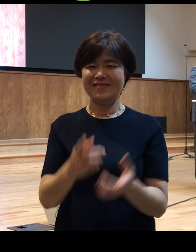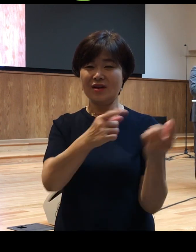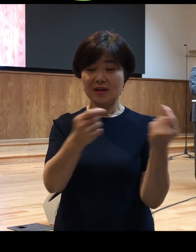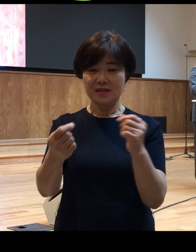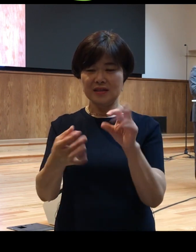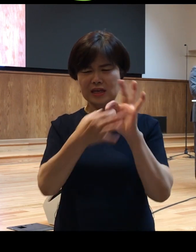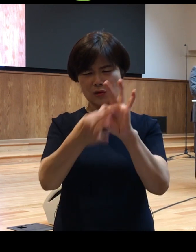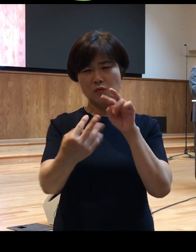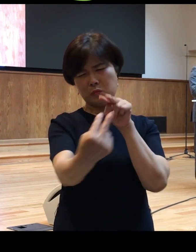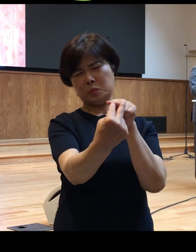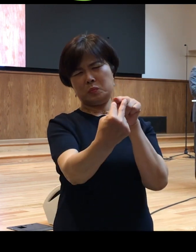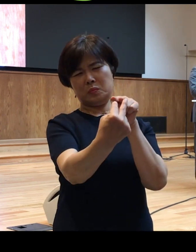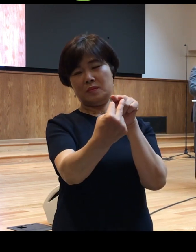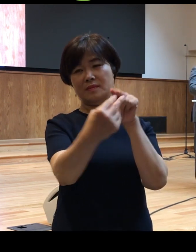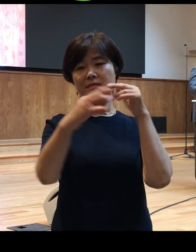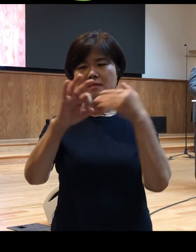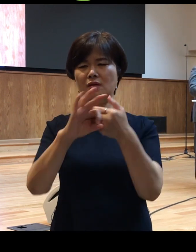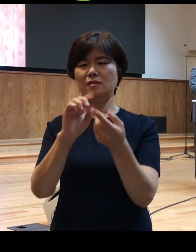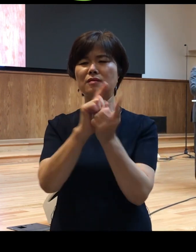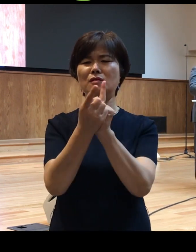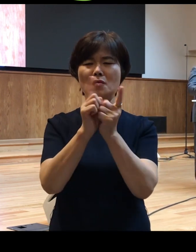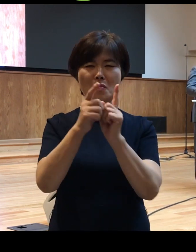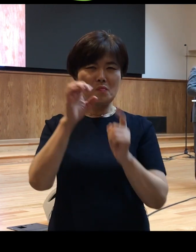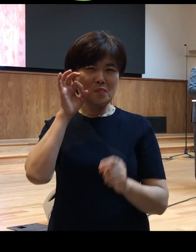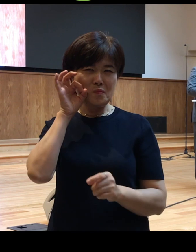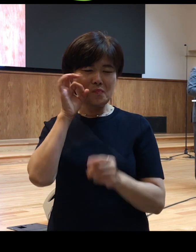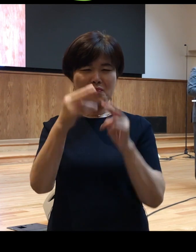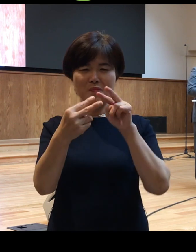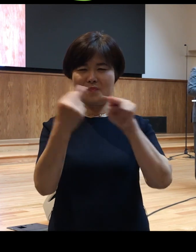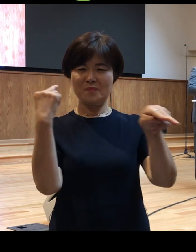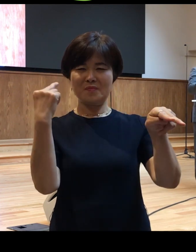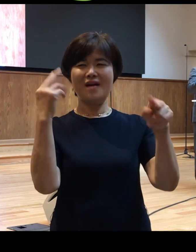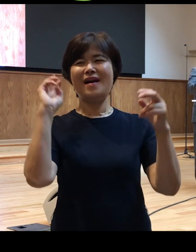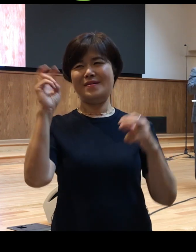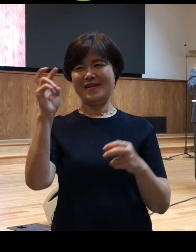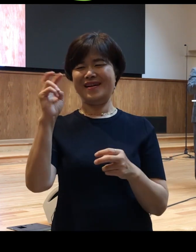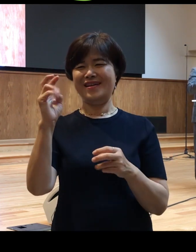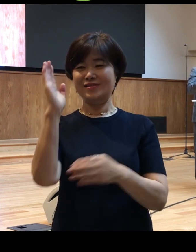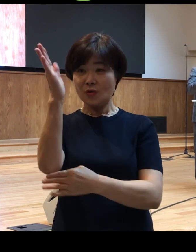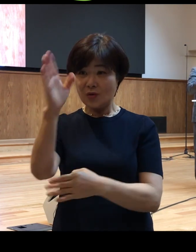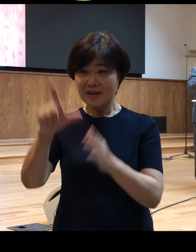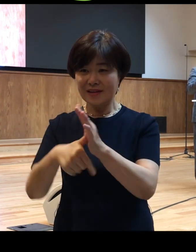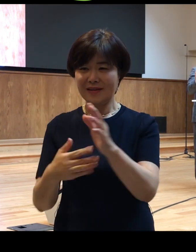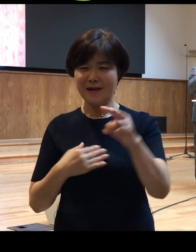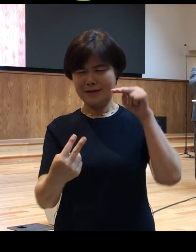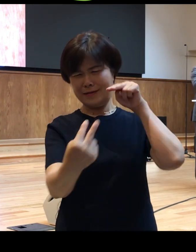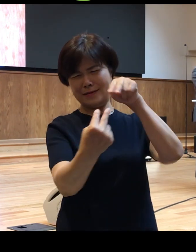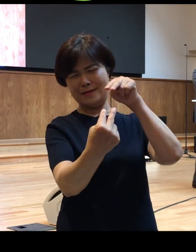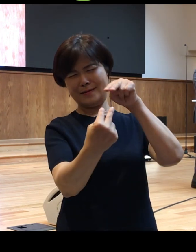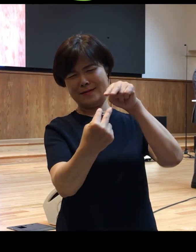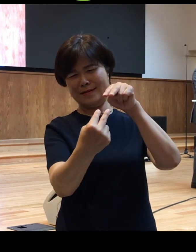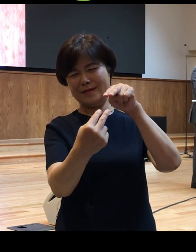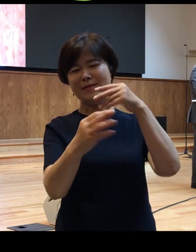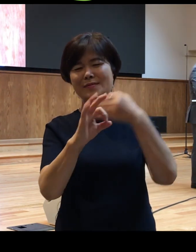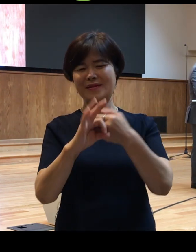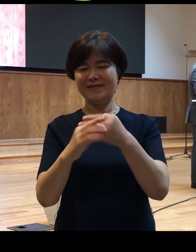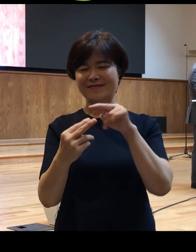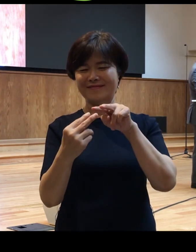서로 민망해서 눈길을 피하지 않겠습니까 제가 설교할 때 사실은 사람을 보는 것이 아니라 공간을 봅니다